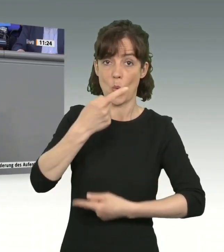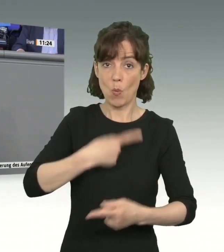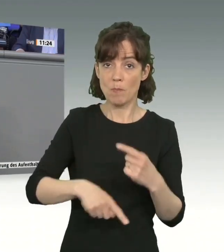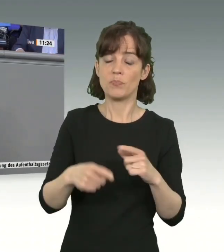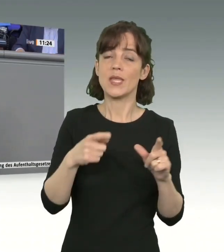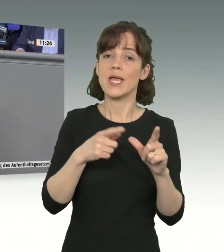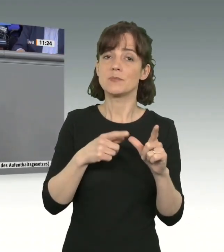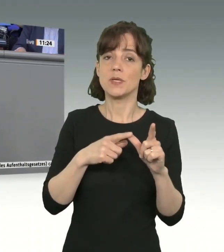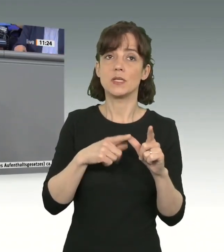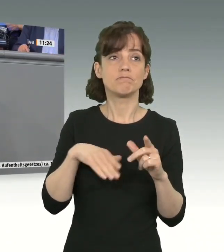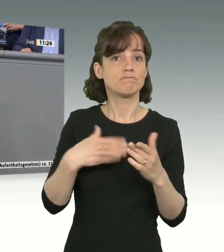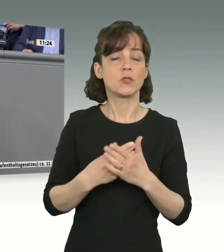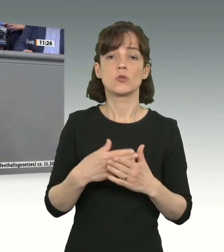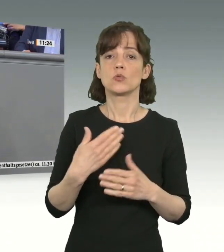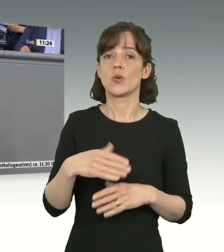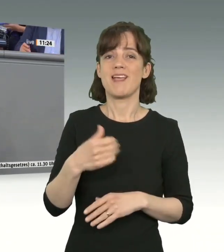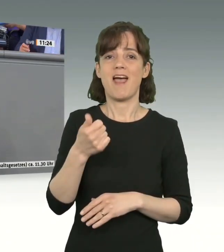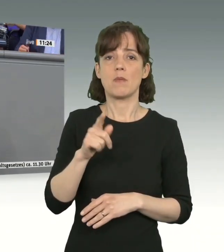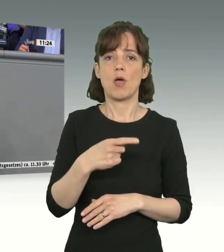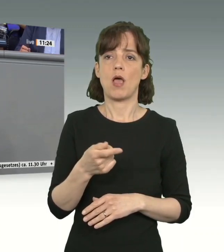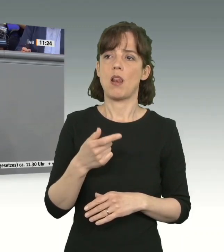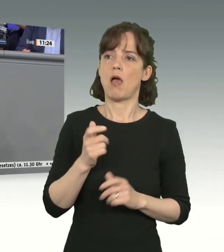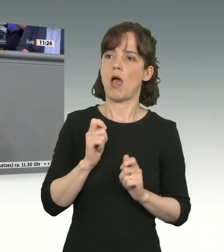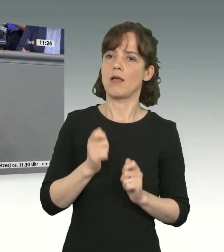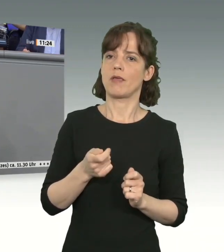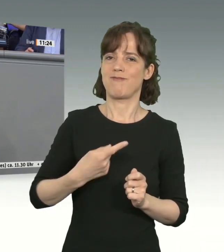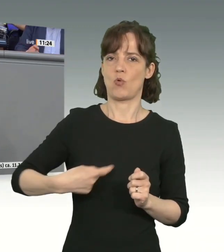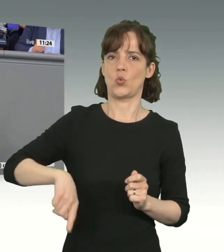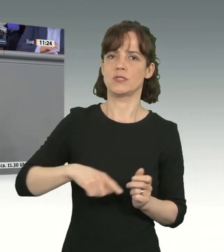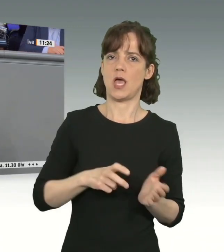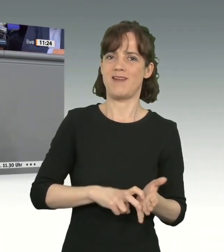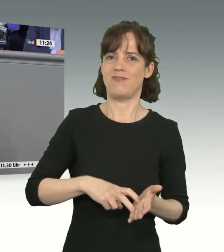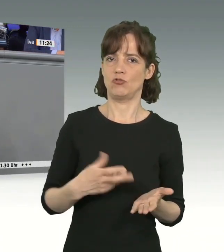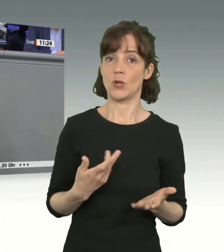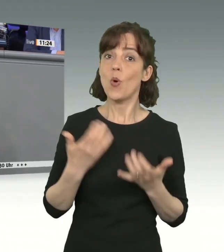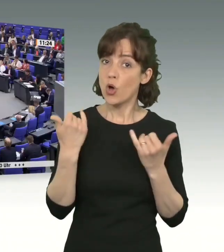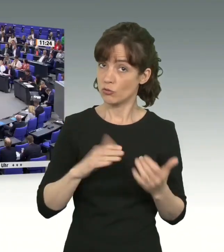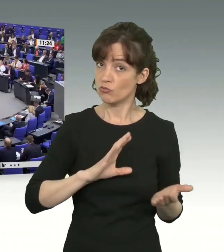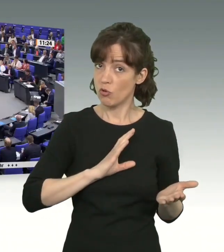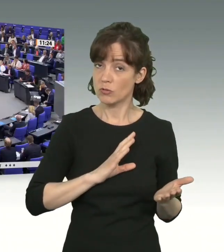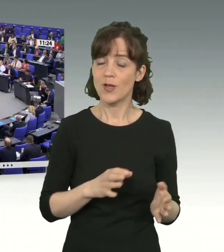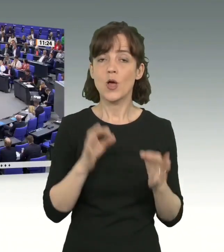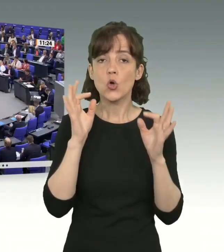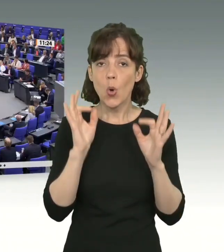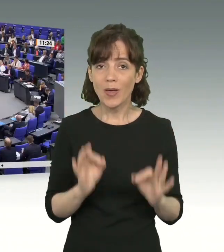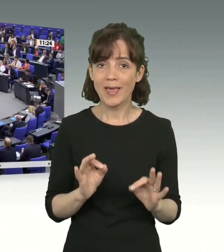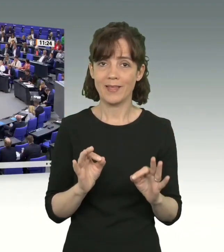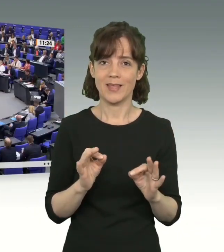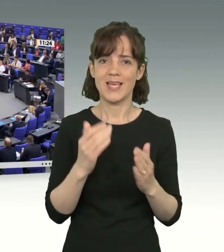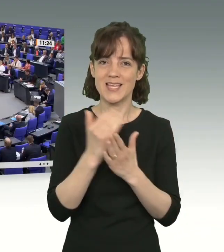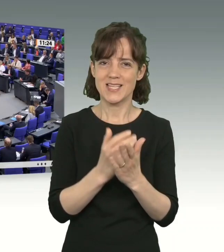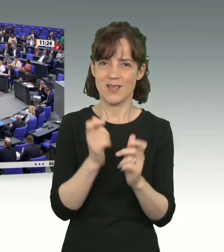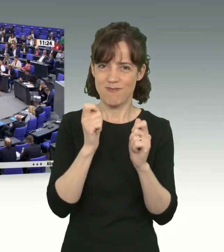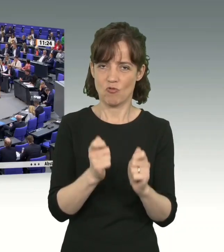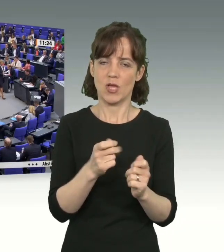noch keinem einzigen Antrag der CDU und CSU zugestimmt haben. Und heute haben Sie die Gelegenheit, einem ganz konkreten, einfach gesetzlichen Vorschlag